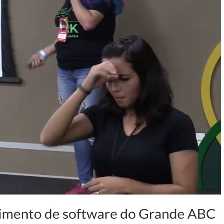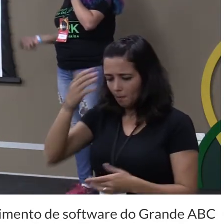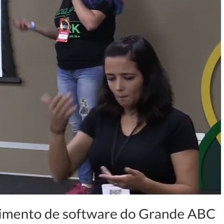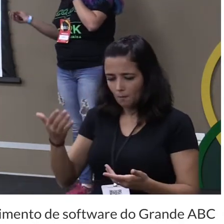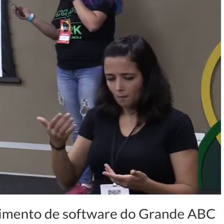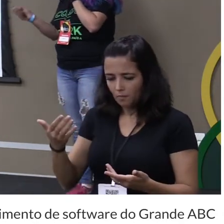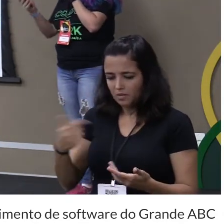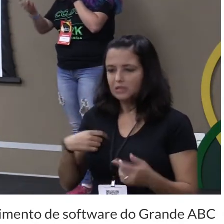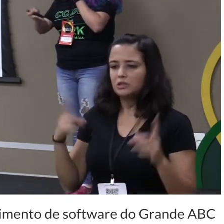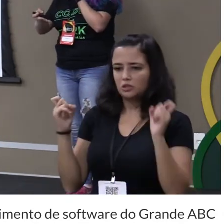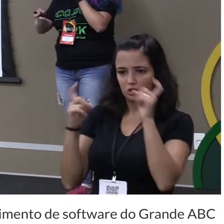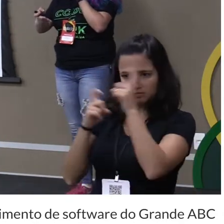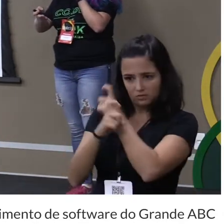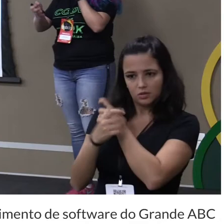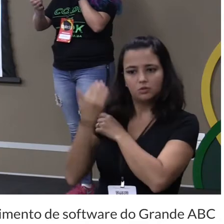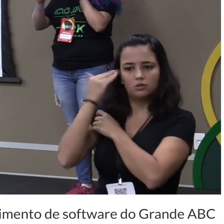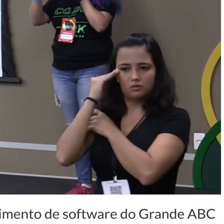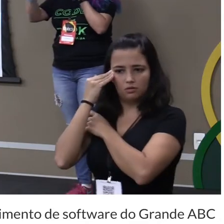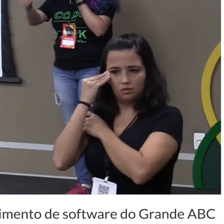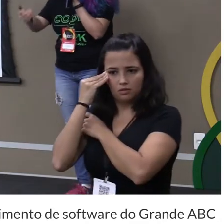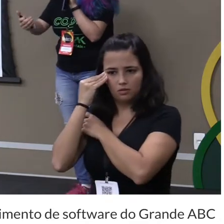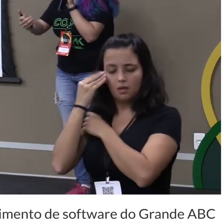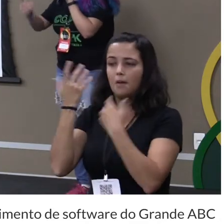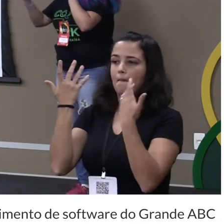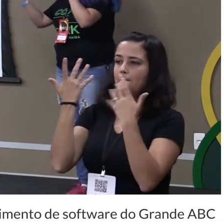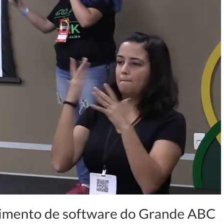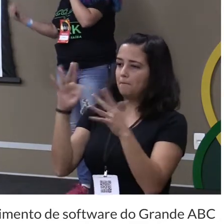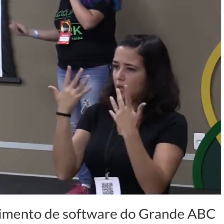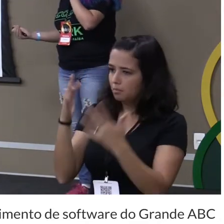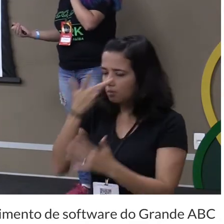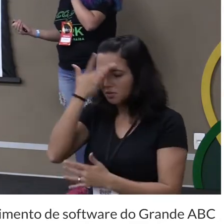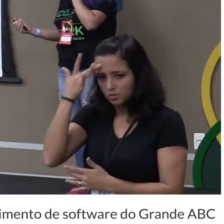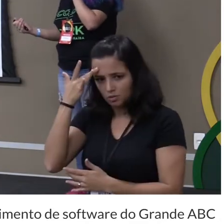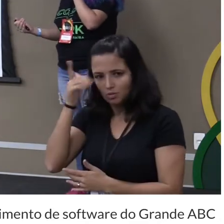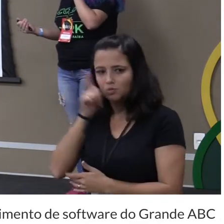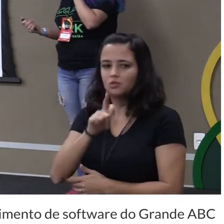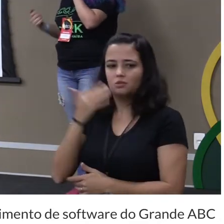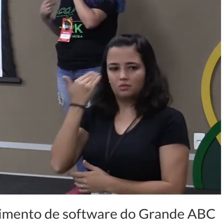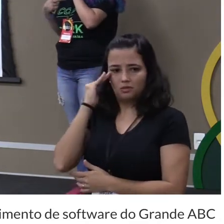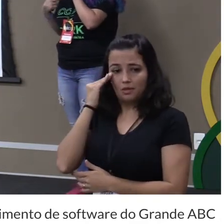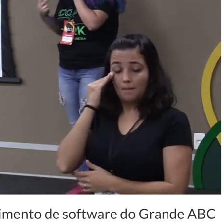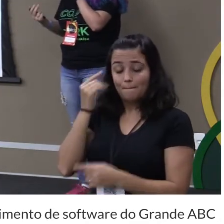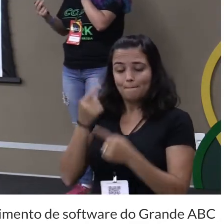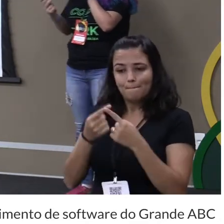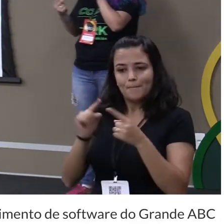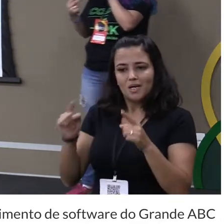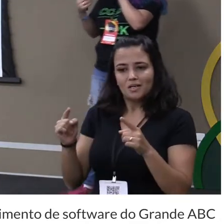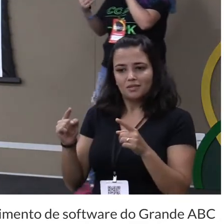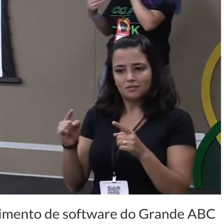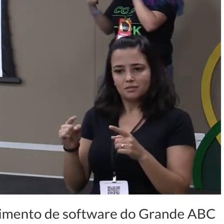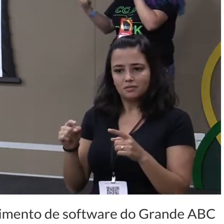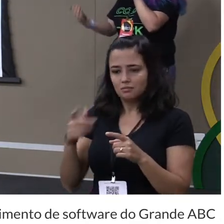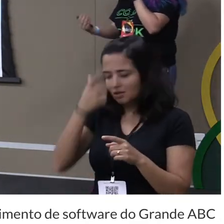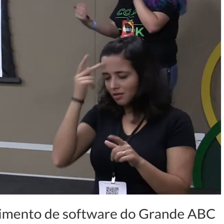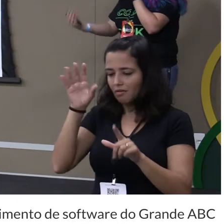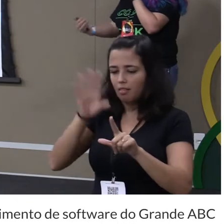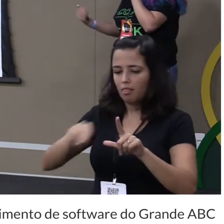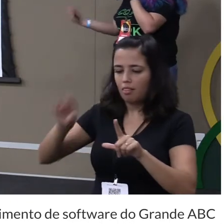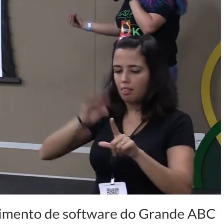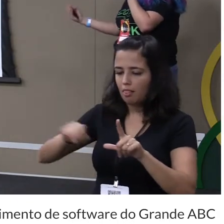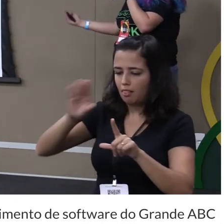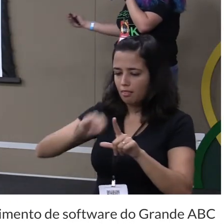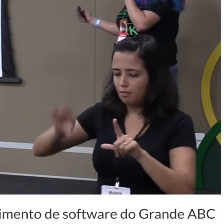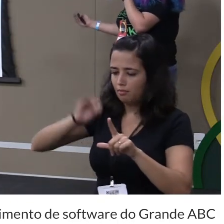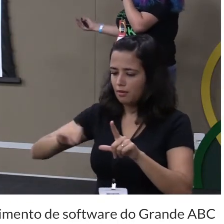já é difícil entender né parabéns pra quem entende mas já é difícil a pessoa falando ali